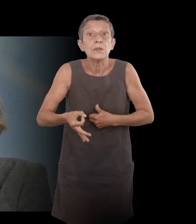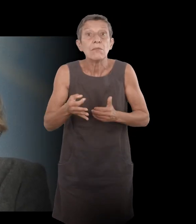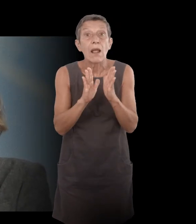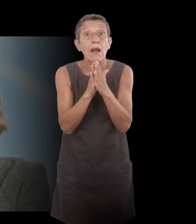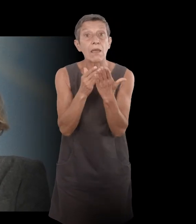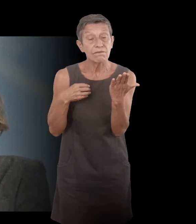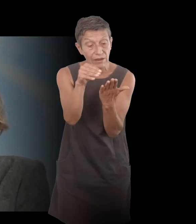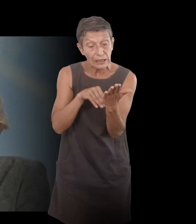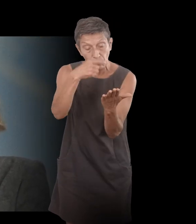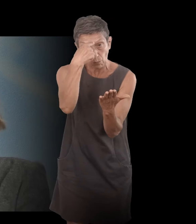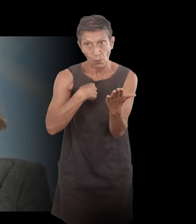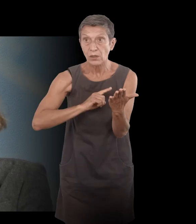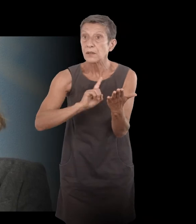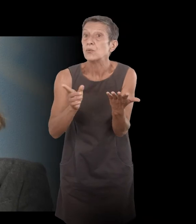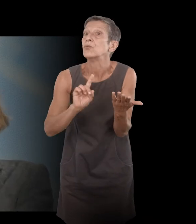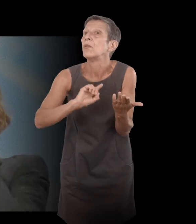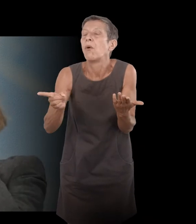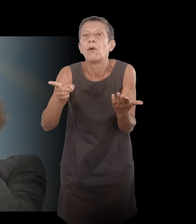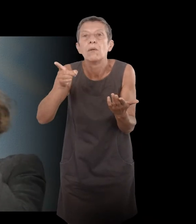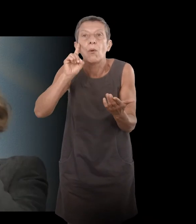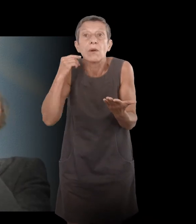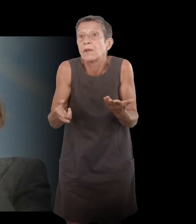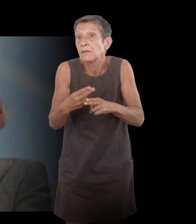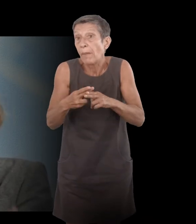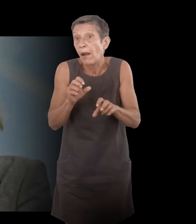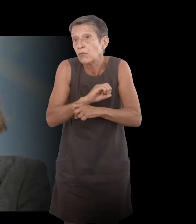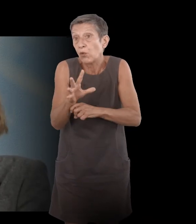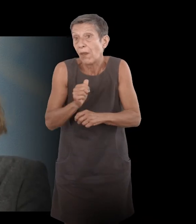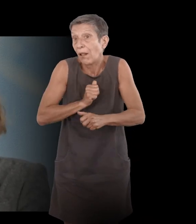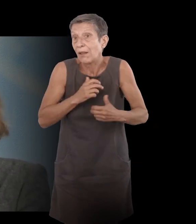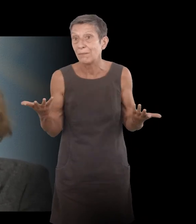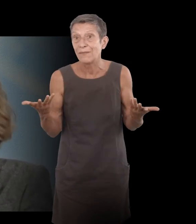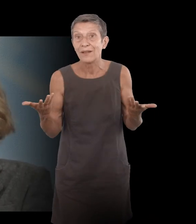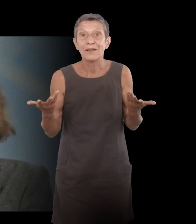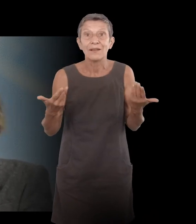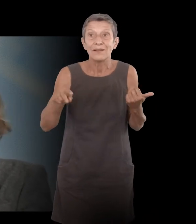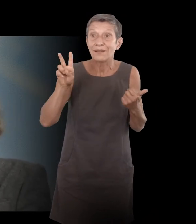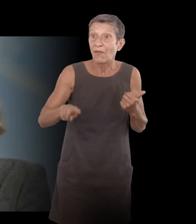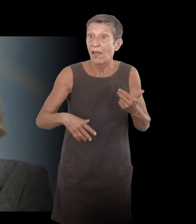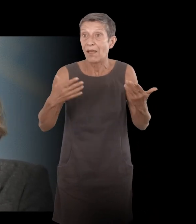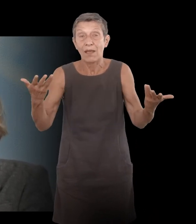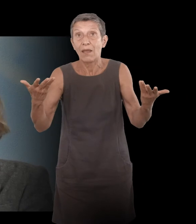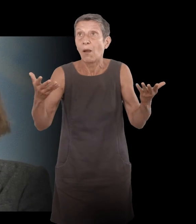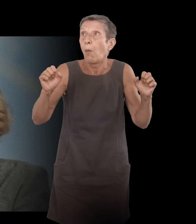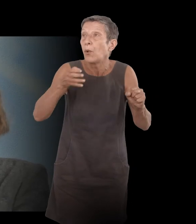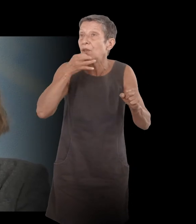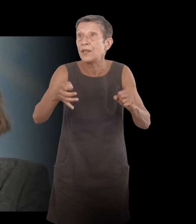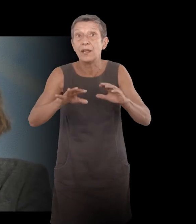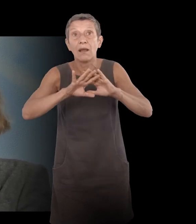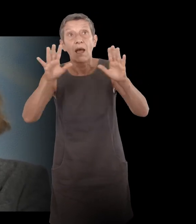Sinon, on reste dans le journal intime. Parce que c'est beau de dire, non, j'écris uniquement pour moi. Mais sinon, on n'essaierait pas de le faire